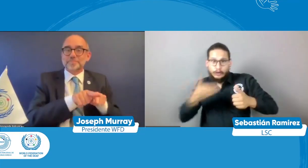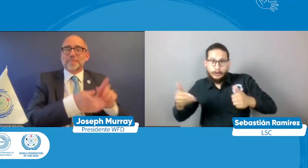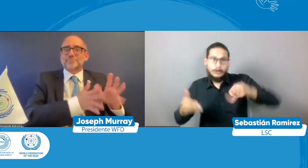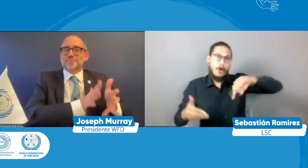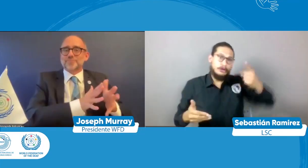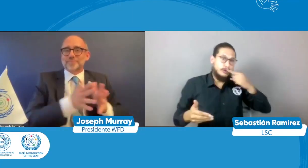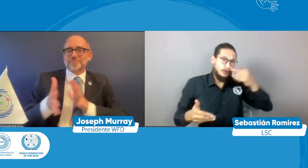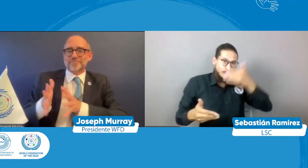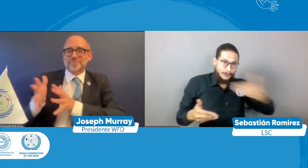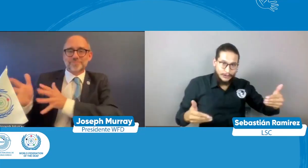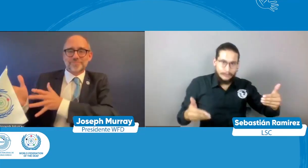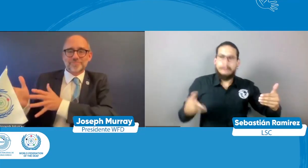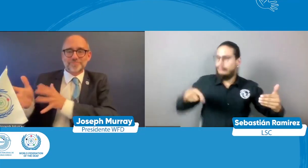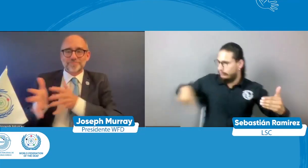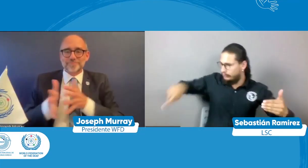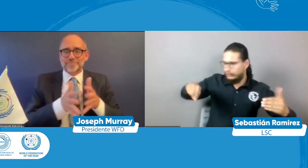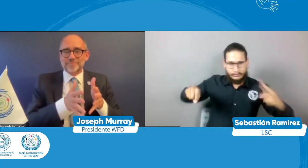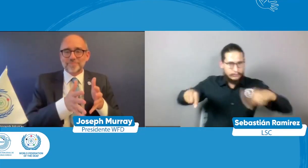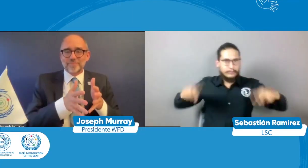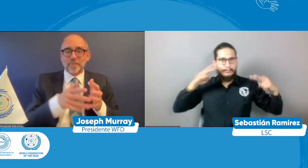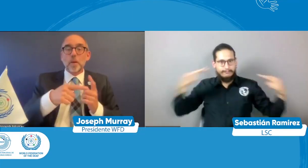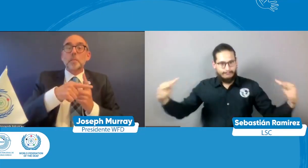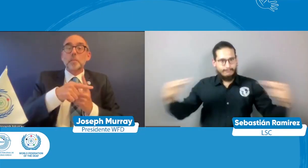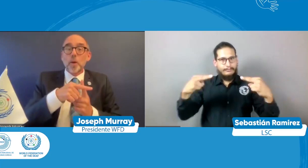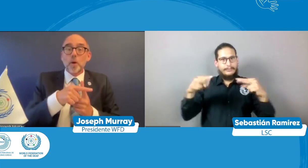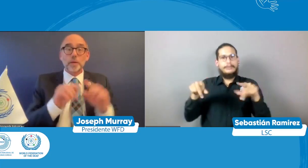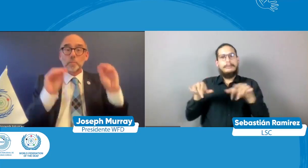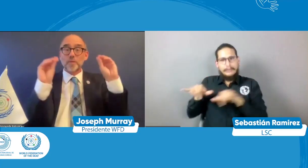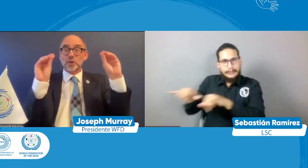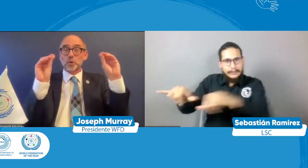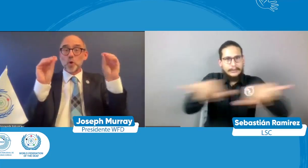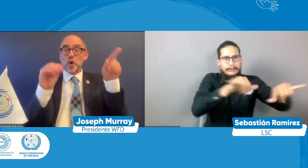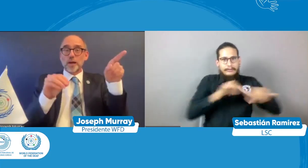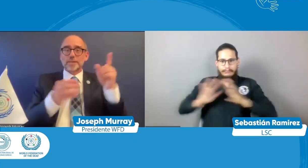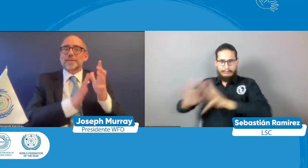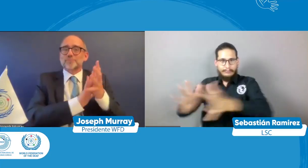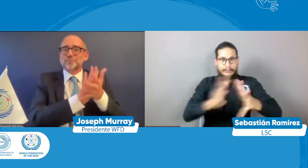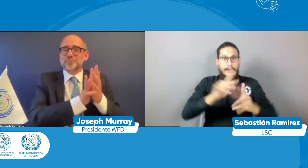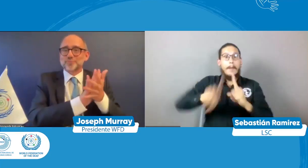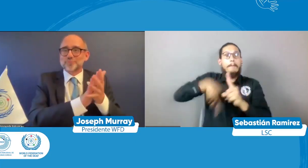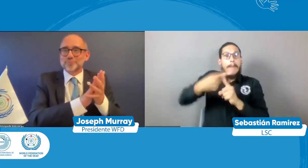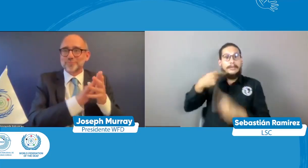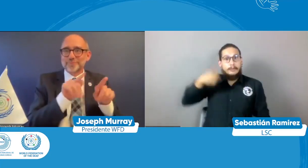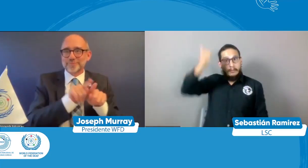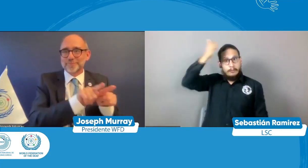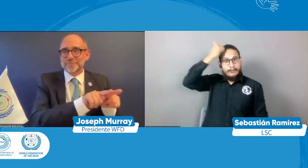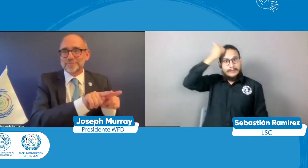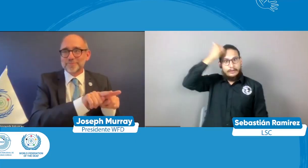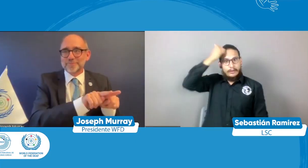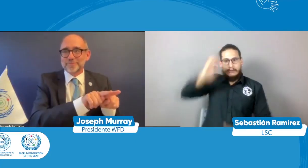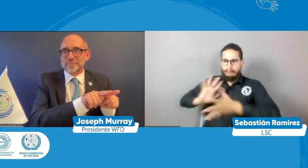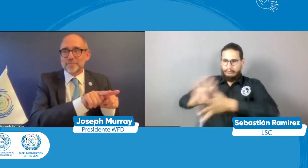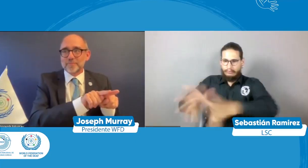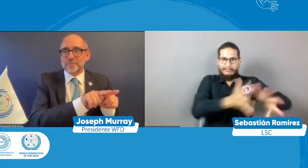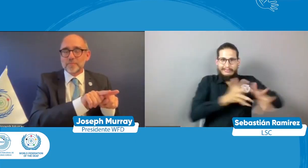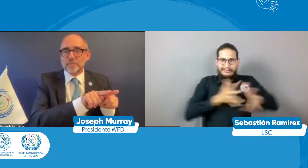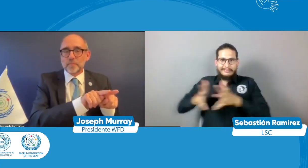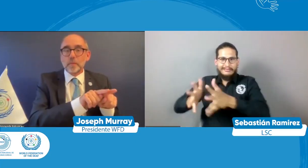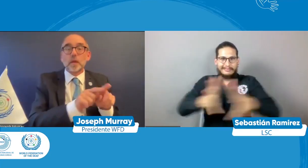puedan tener acceso a la lengua de señas y que todos puedan comunicarse en lengua de señas que los maestros